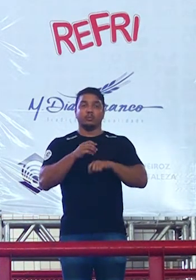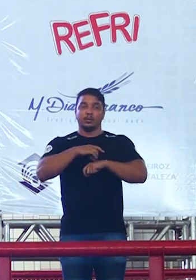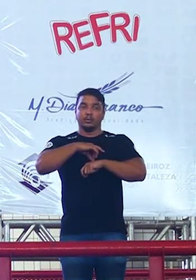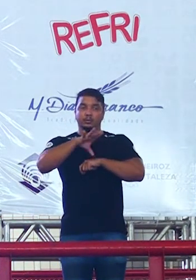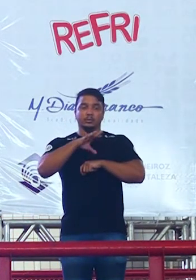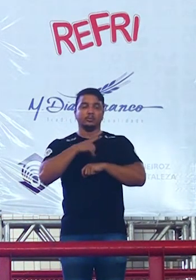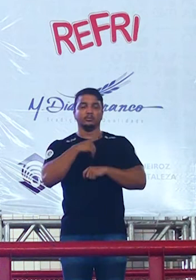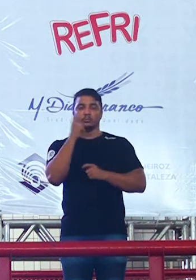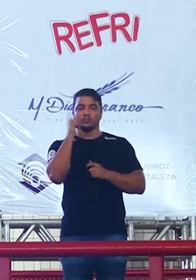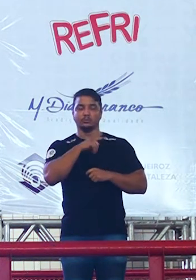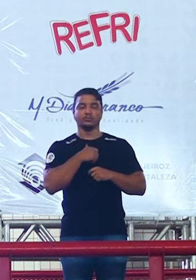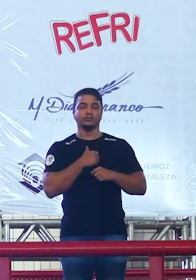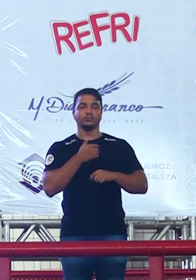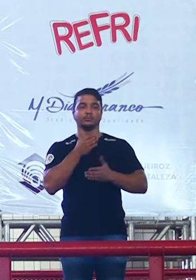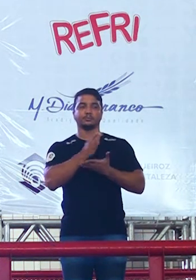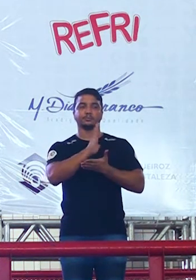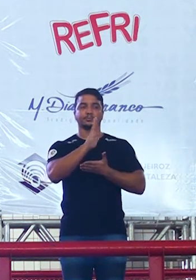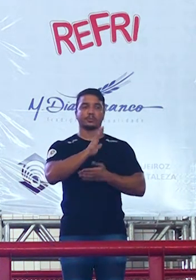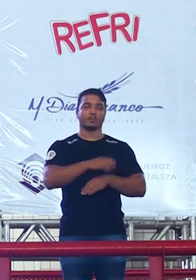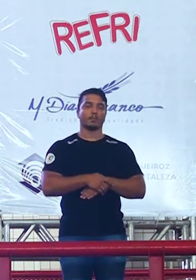aprovação olha só